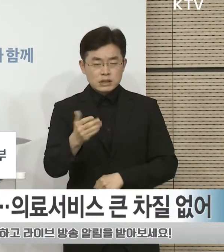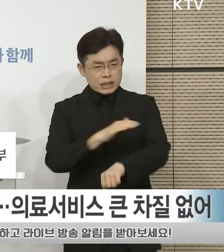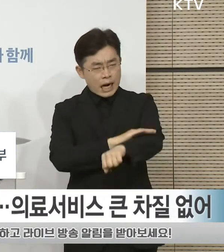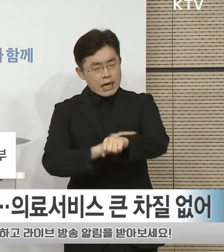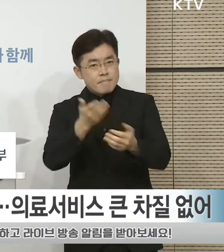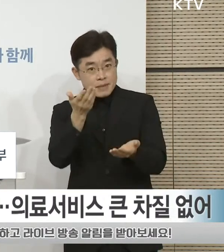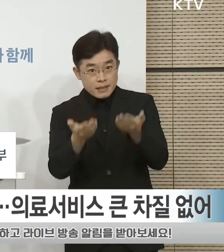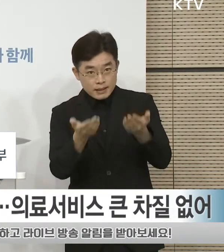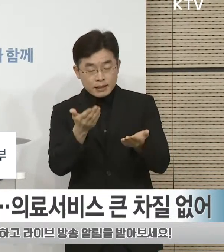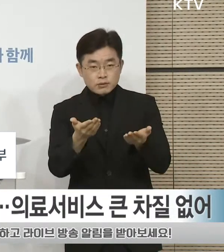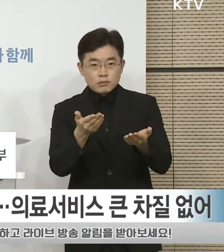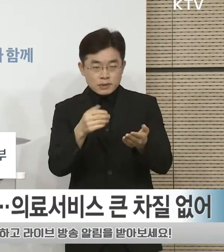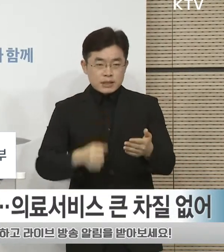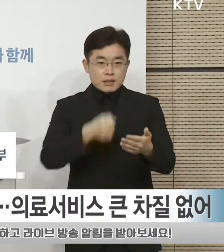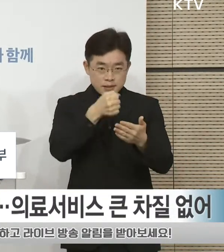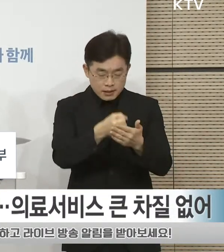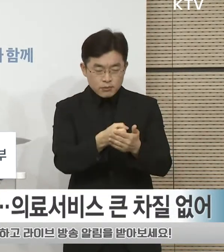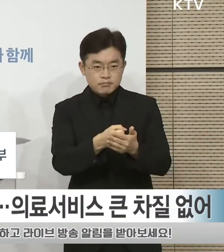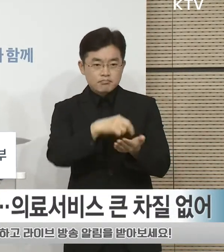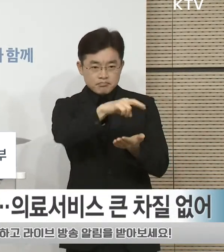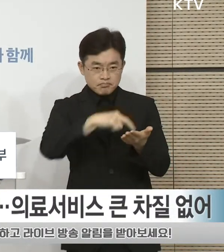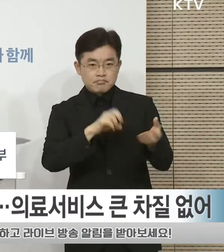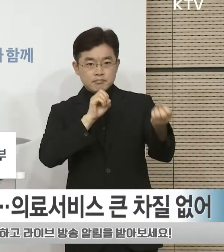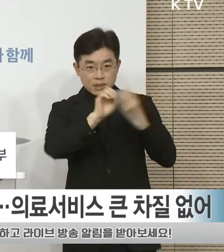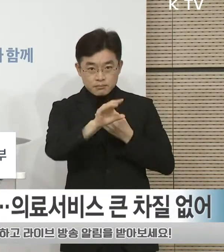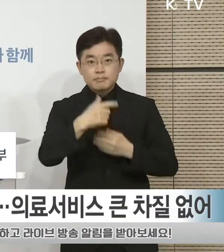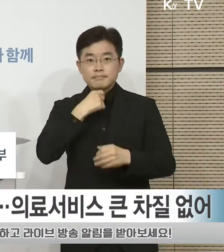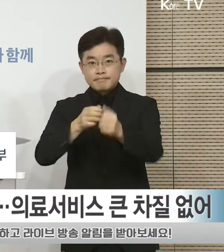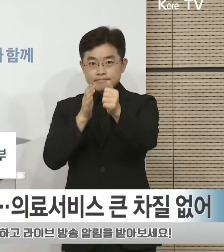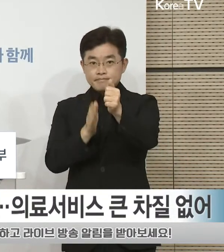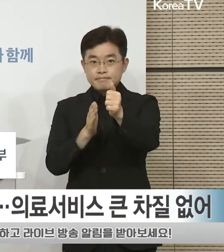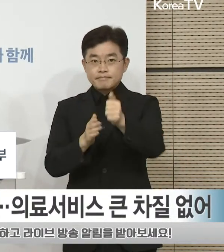본인의 의사를 해신하여 주시기를 부탁드립니다.